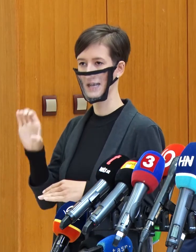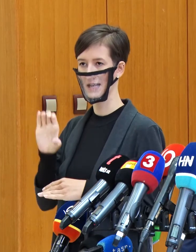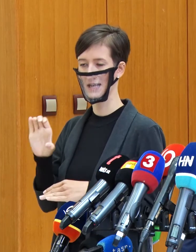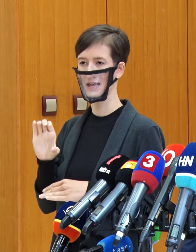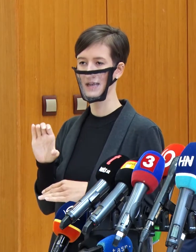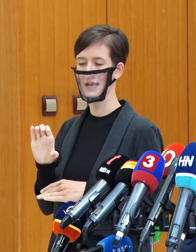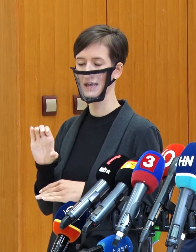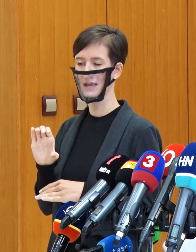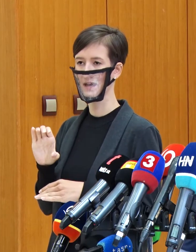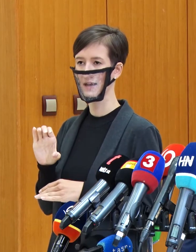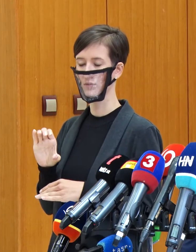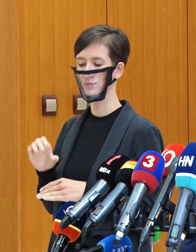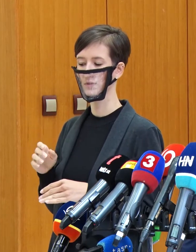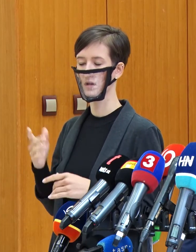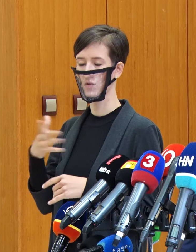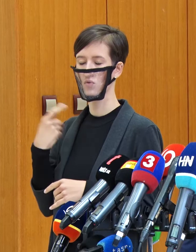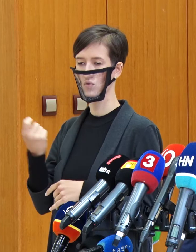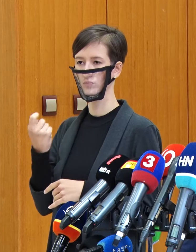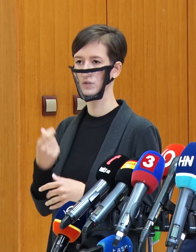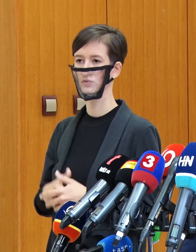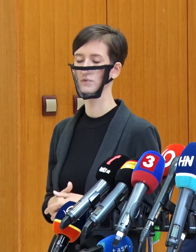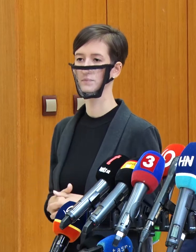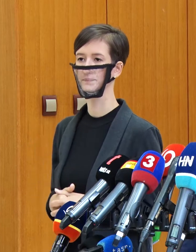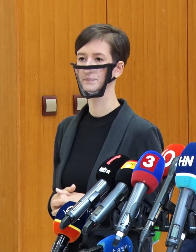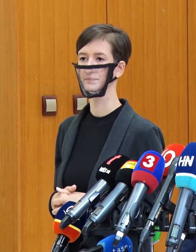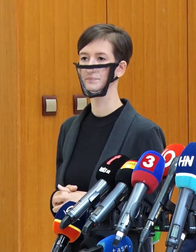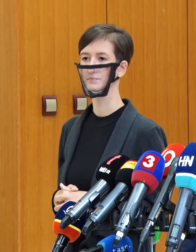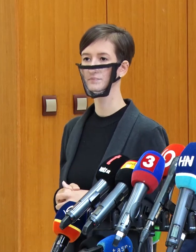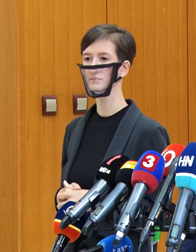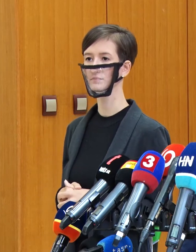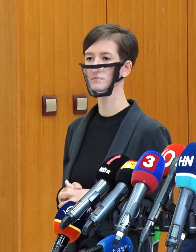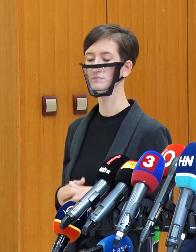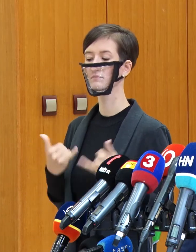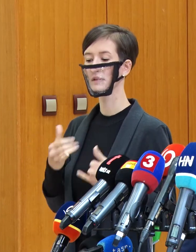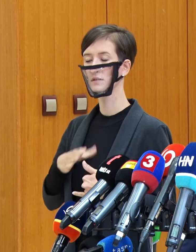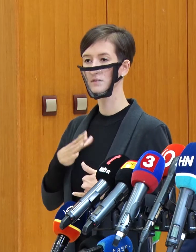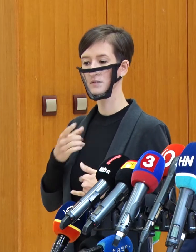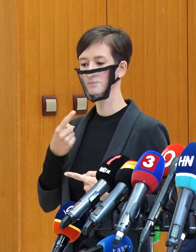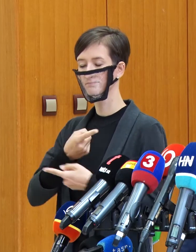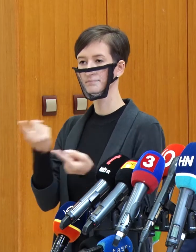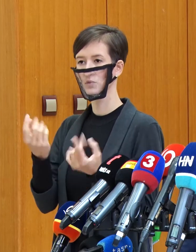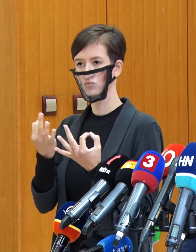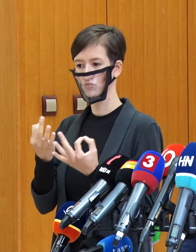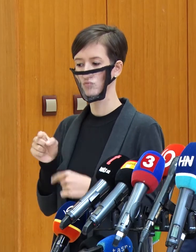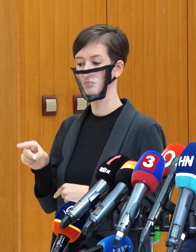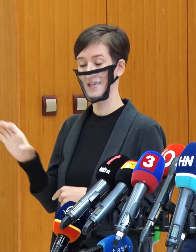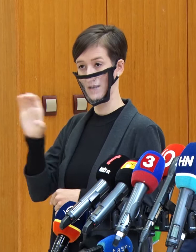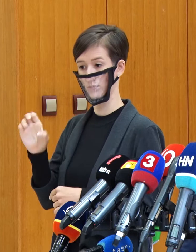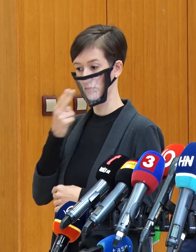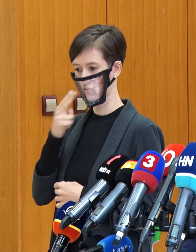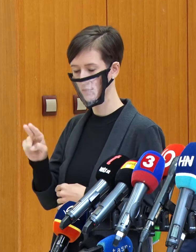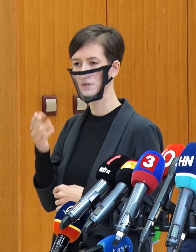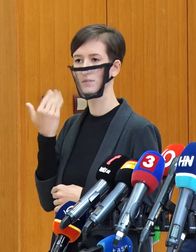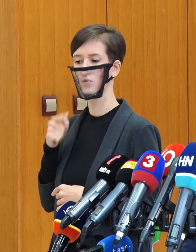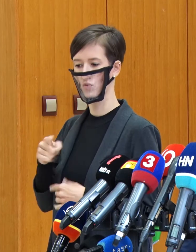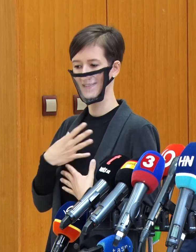hospodárstva. Chcem ale v tejto súvislosti povedať, že to je návrh Európskej komisie, čiže sme na